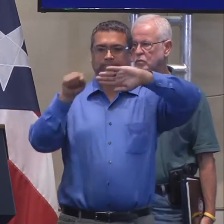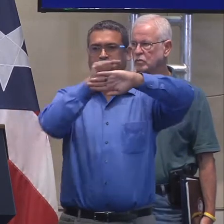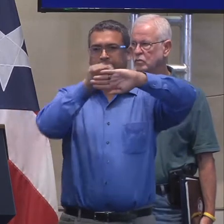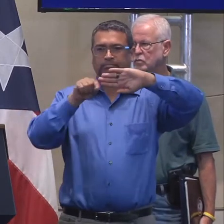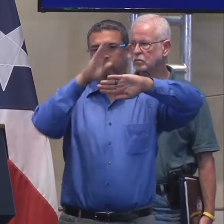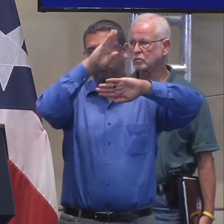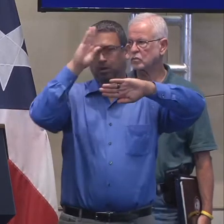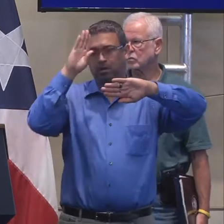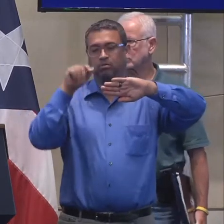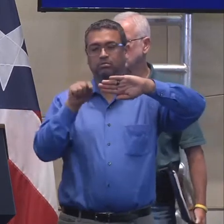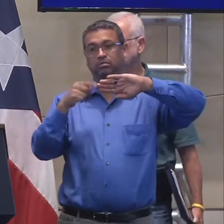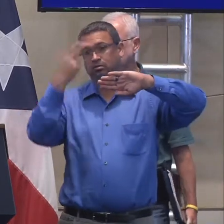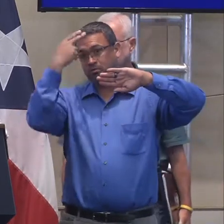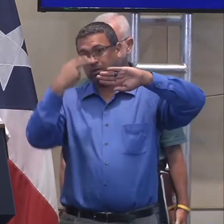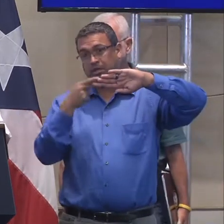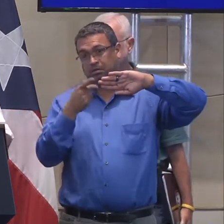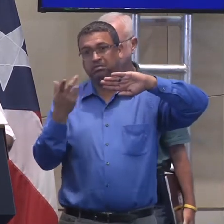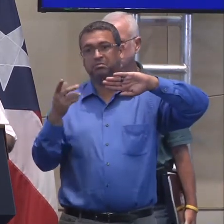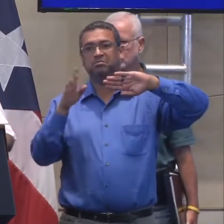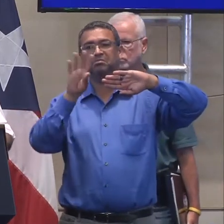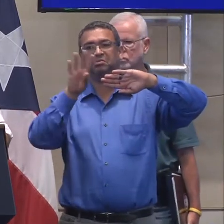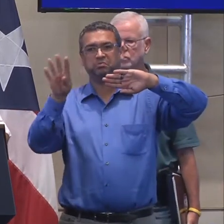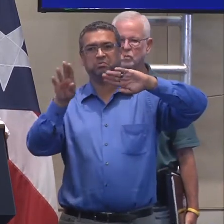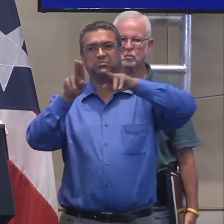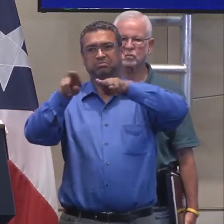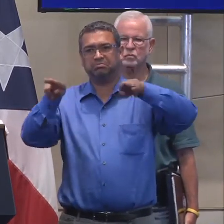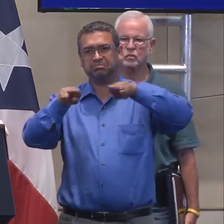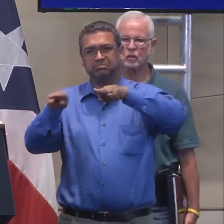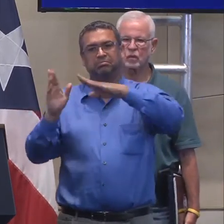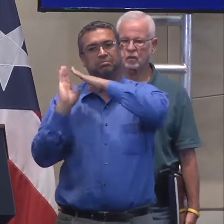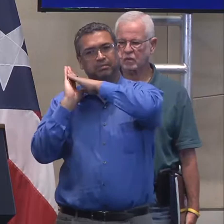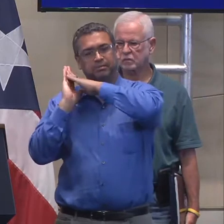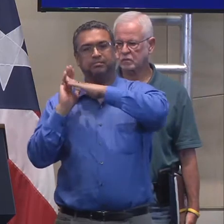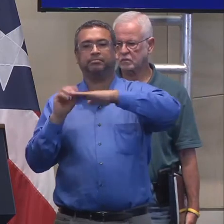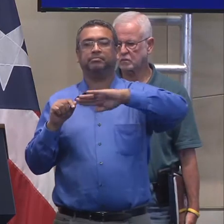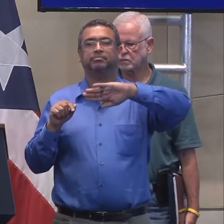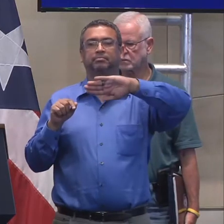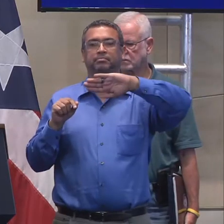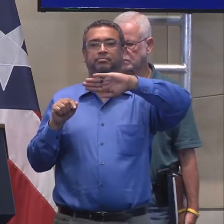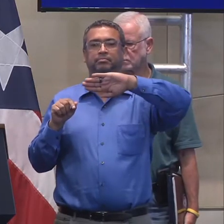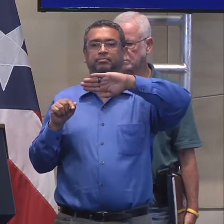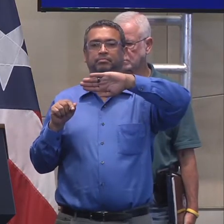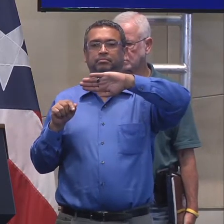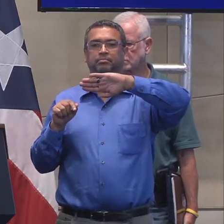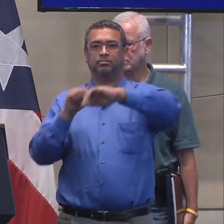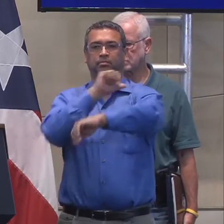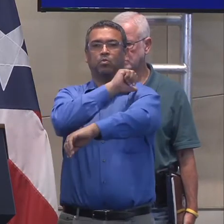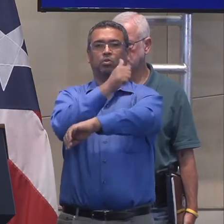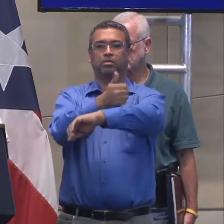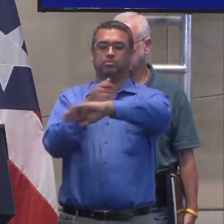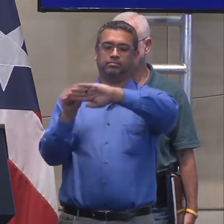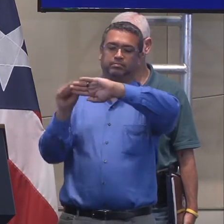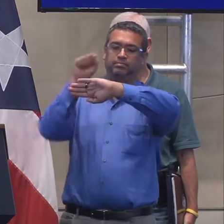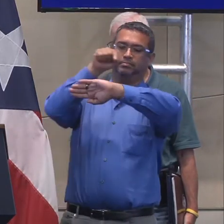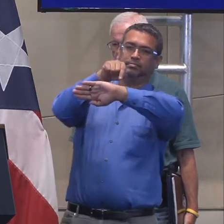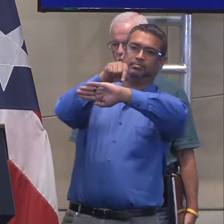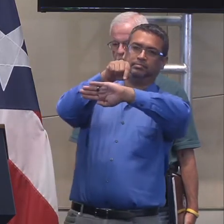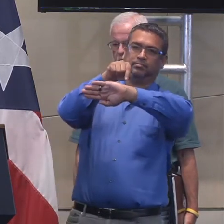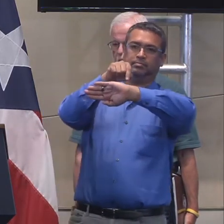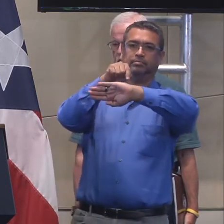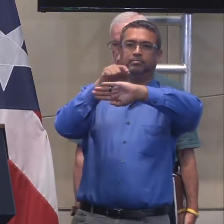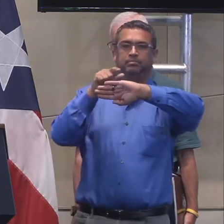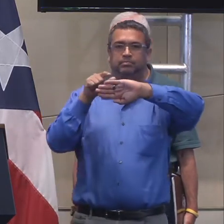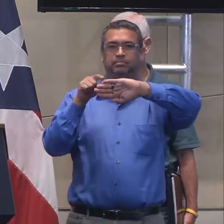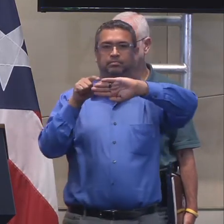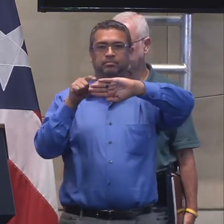The one in Umacao will have a capacity of 44 beds, and in the Aguadilla, I still am not privy